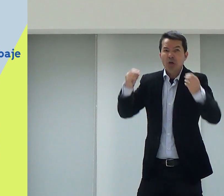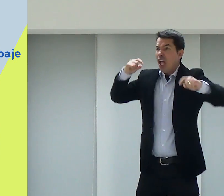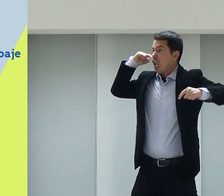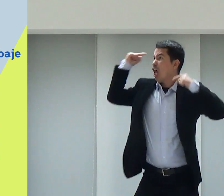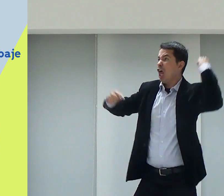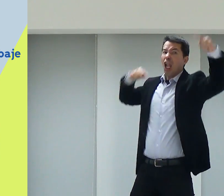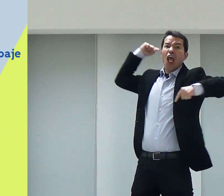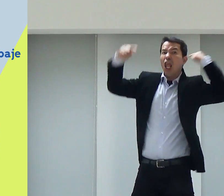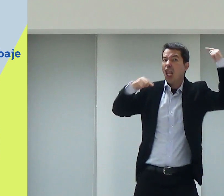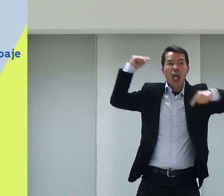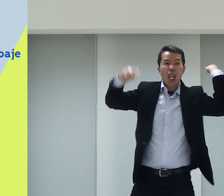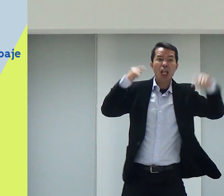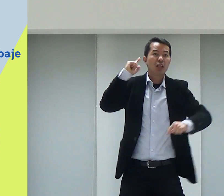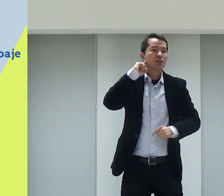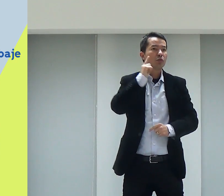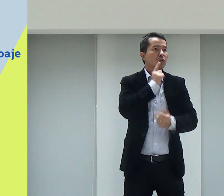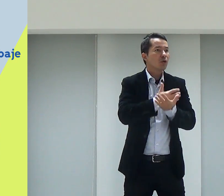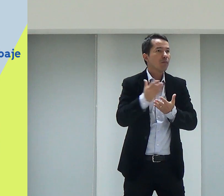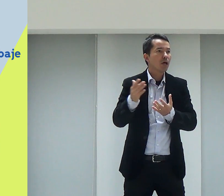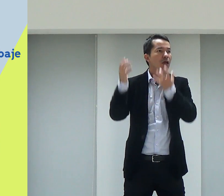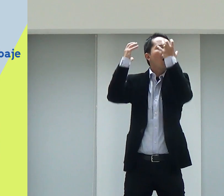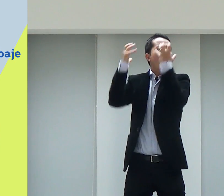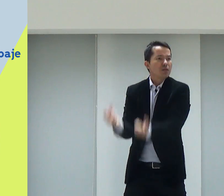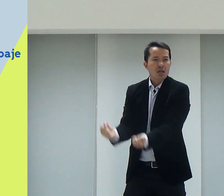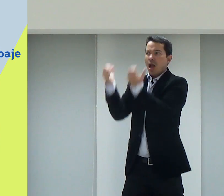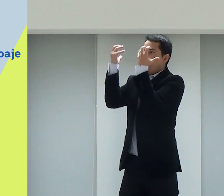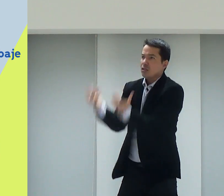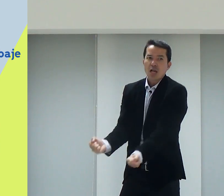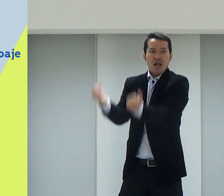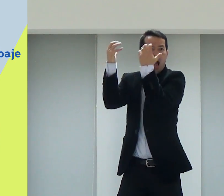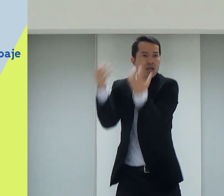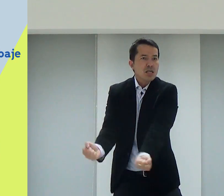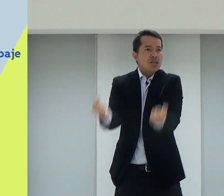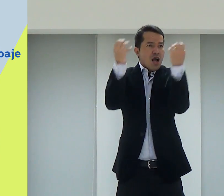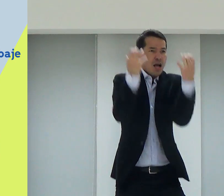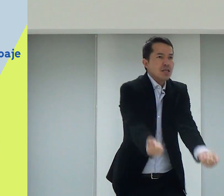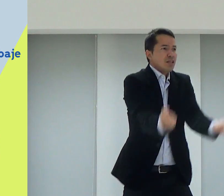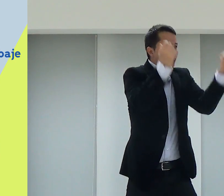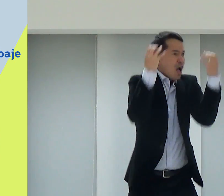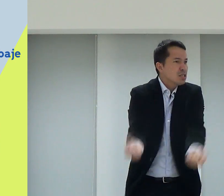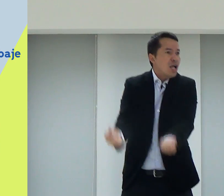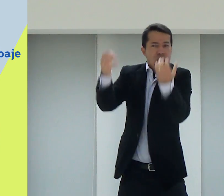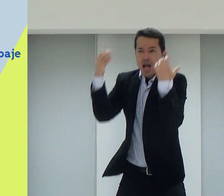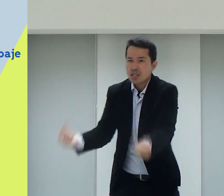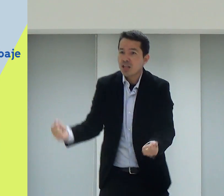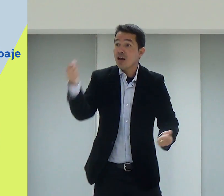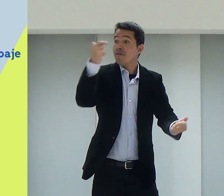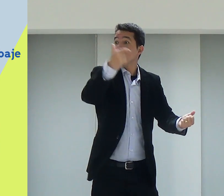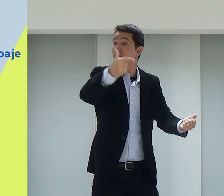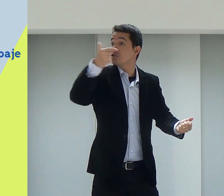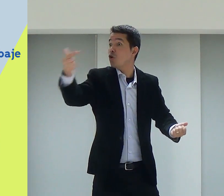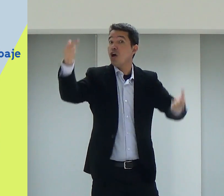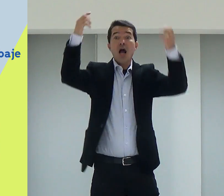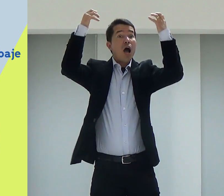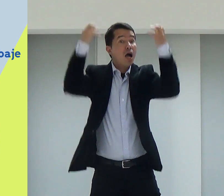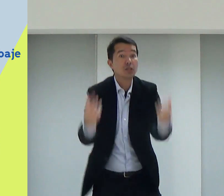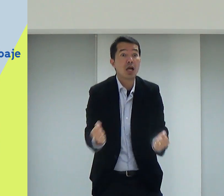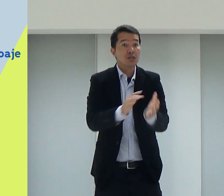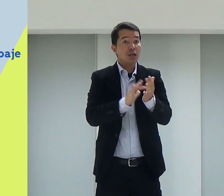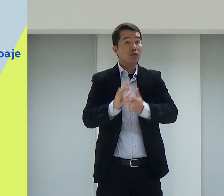que pode. E começaram aquela loucura. E os surdos começaram ali a aceitar Jesus. E aceitaram Jesus. Os vinte e